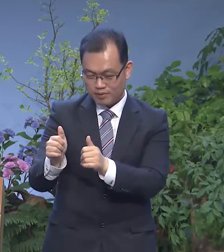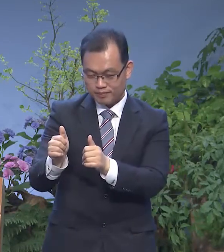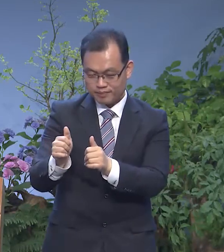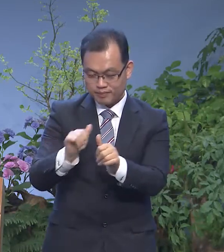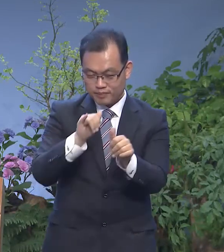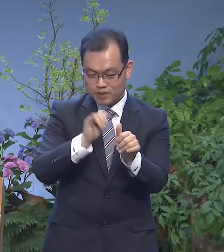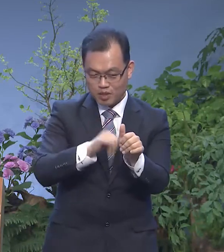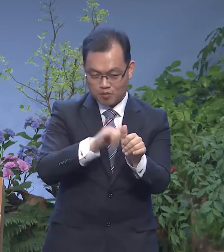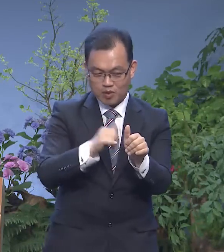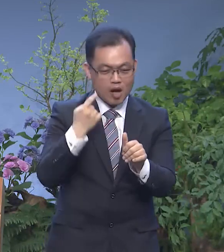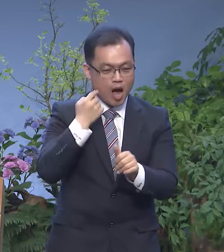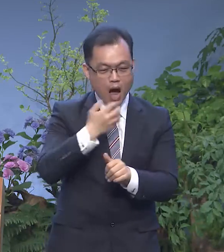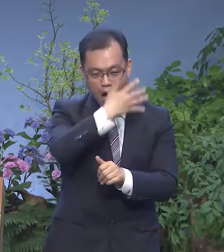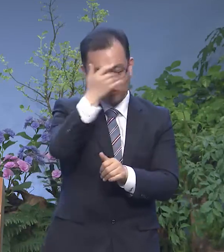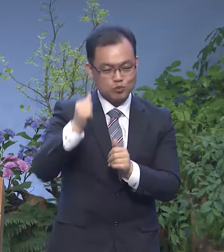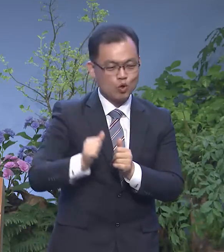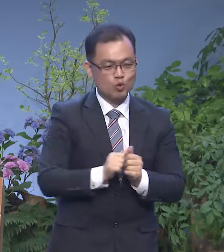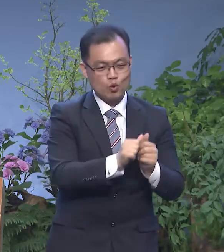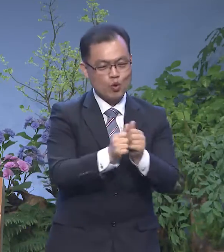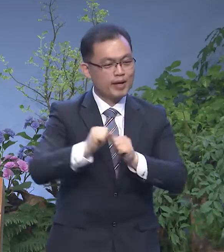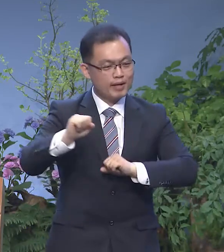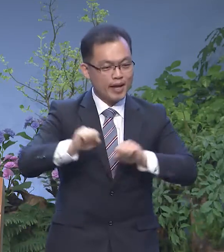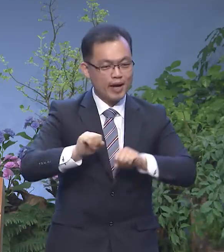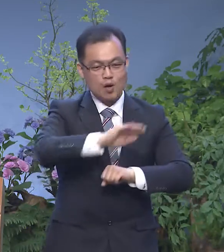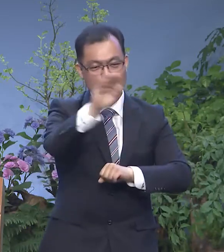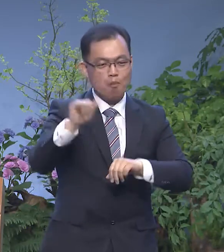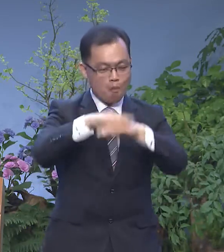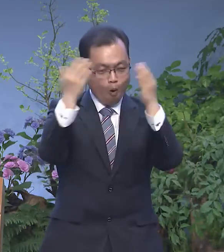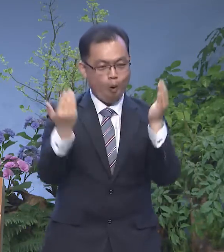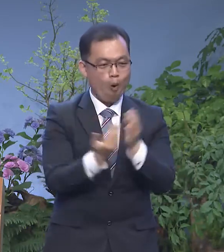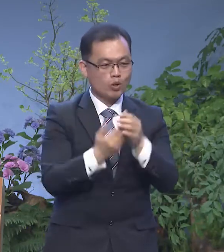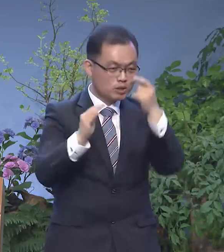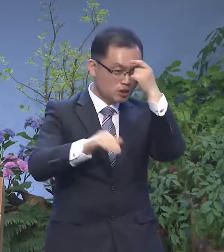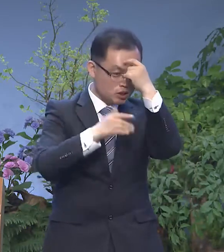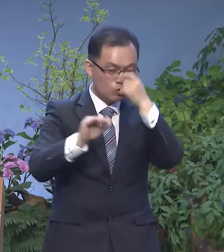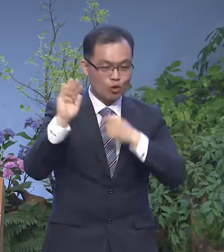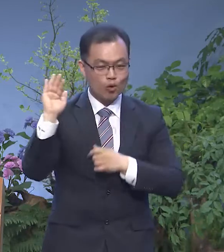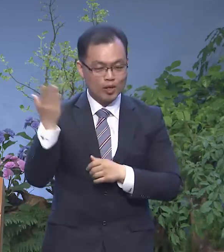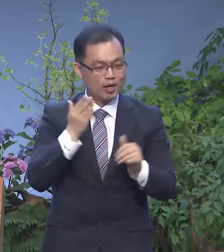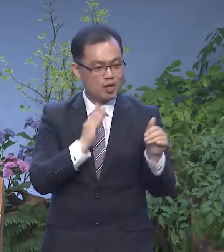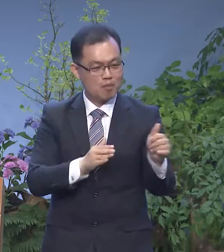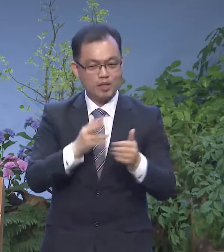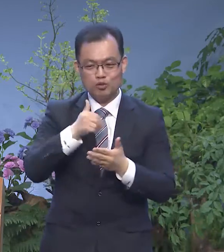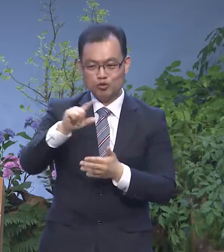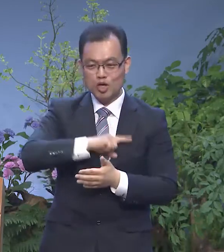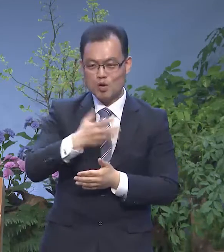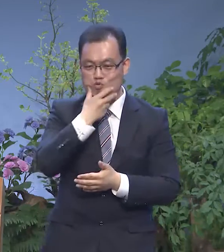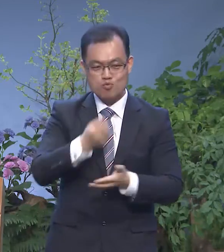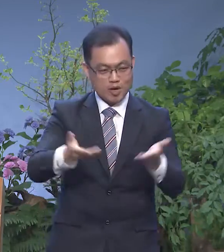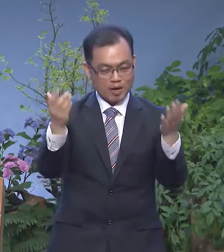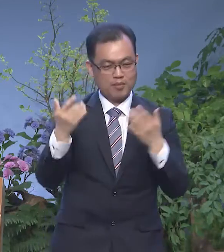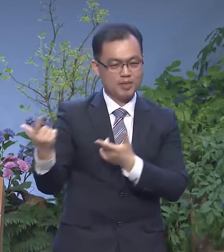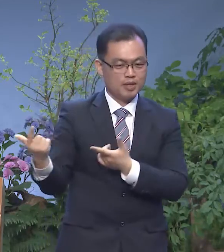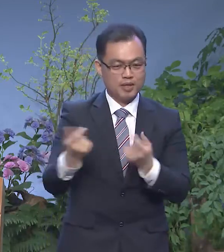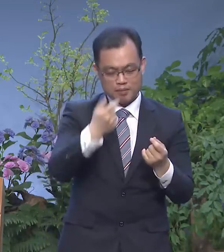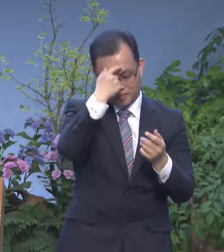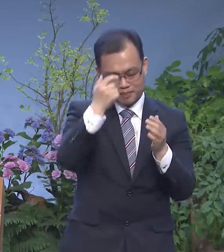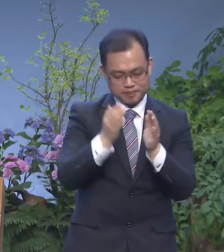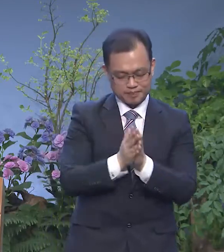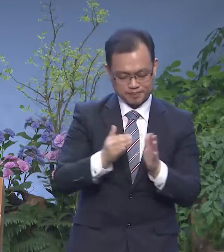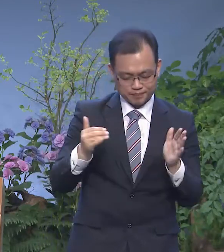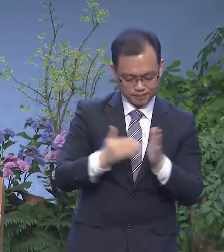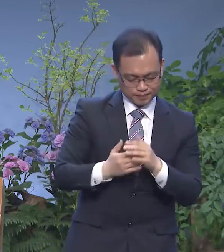아름다운 동행을 해가는 우리 모든 믿음의 성도들 되어주기를 주의 이름으로 축복합니다 우리 함께 시간